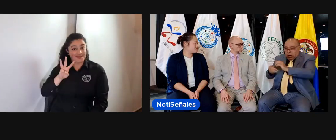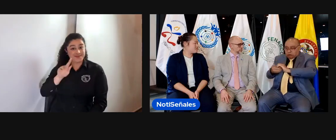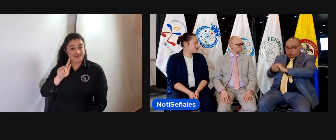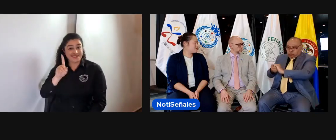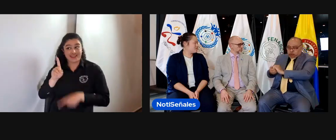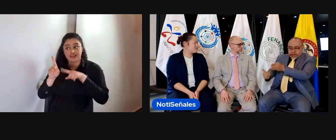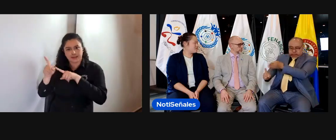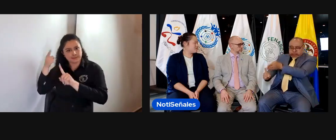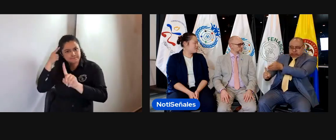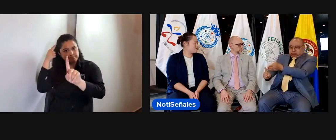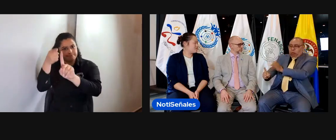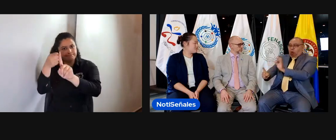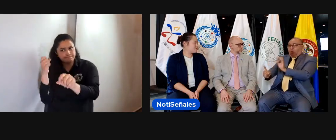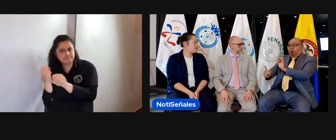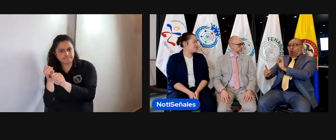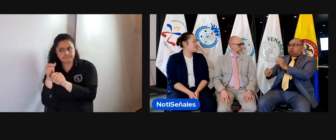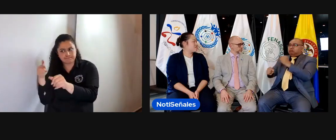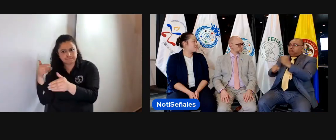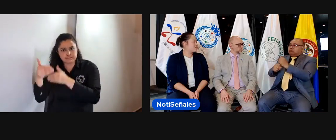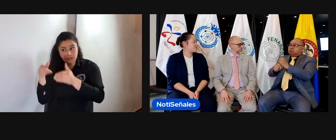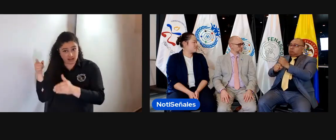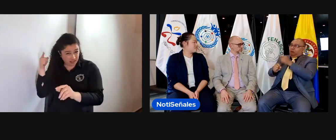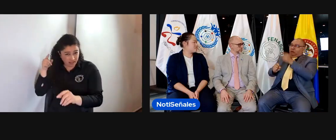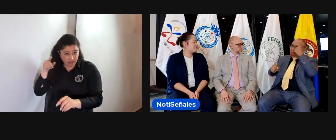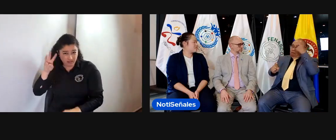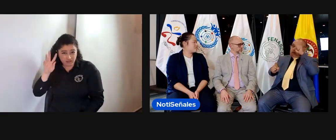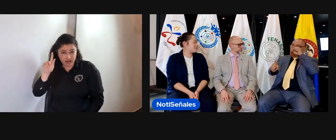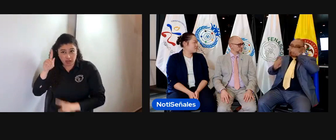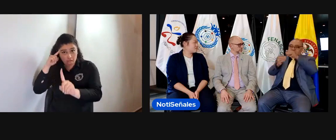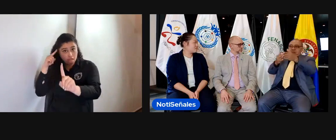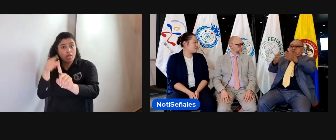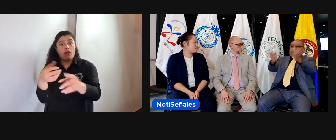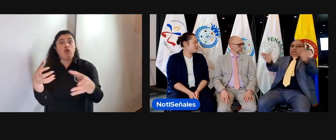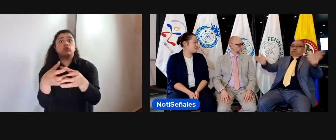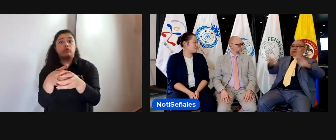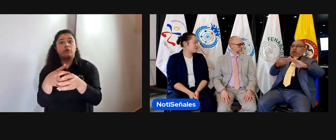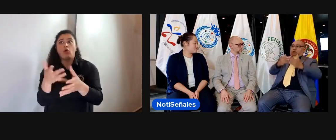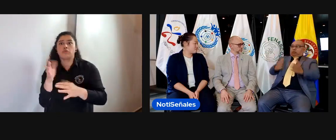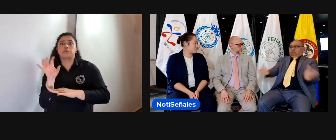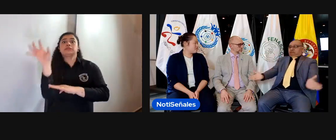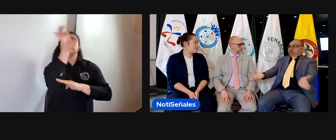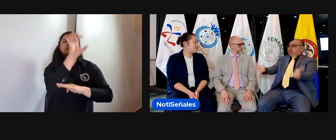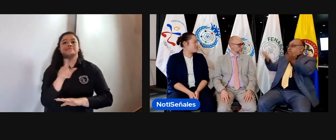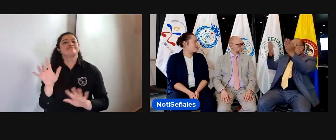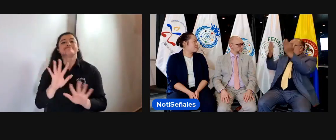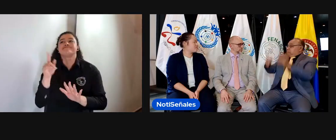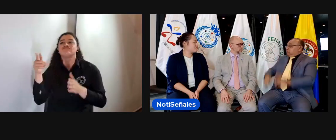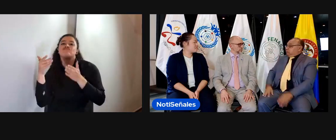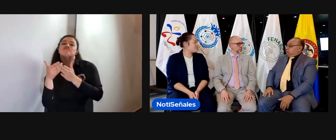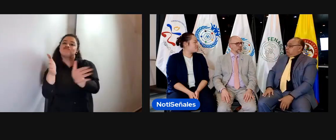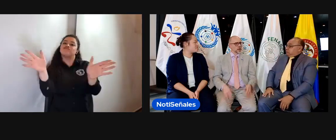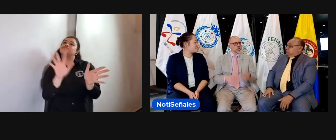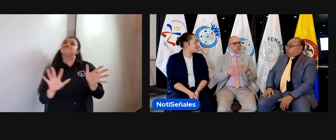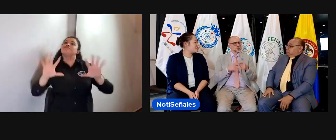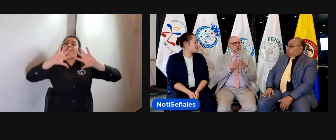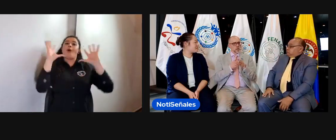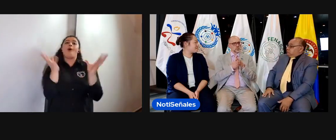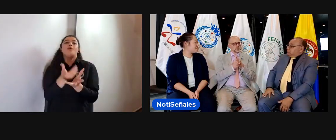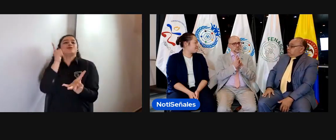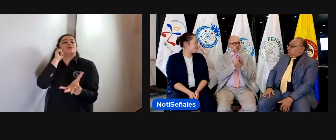WFD, ¿verdad? No es solamente enfocarse en el trabajo de las asociaciones, sino que es un trabajo que se abre a toda la comunidad sorda para